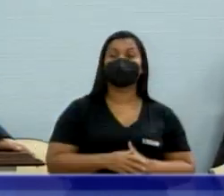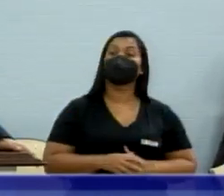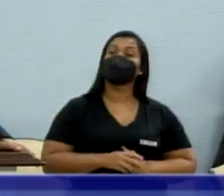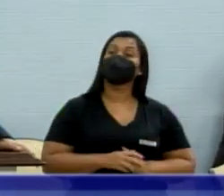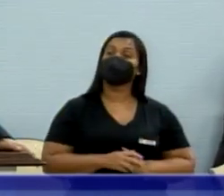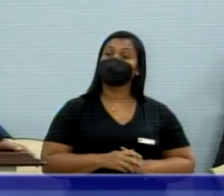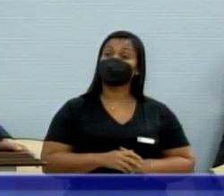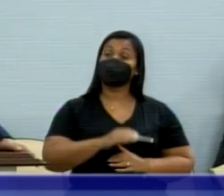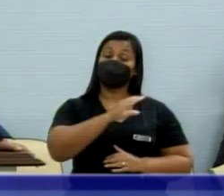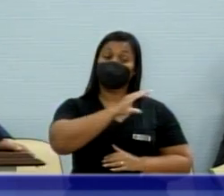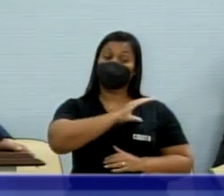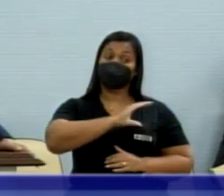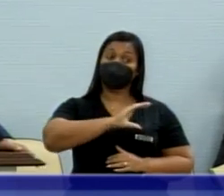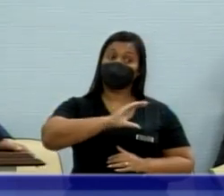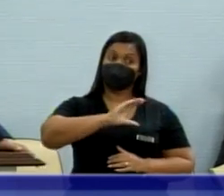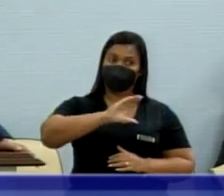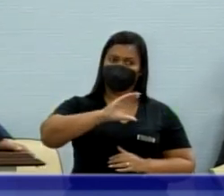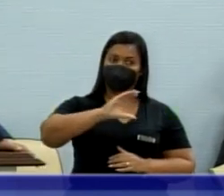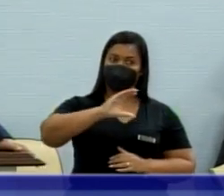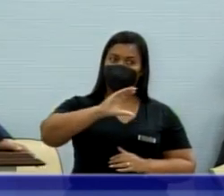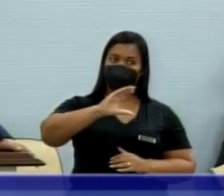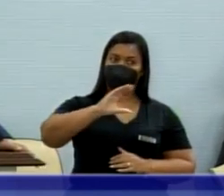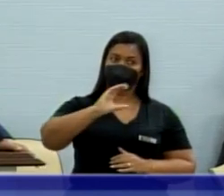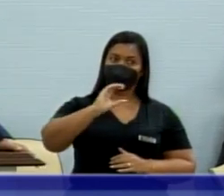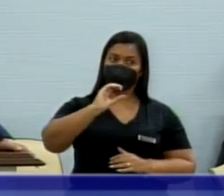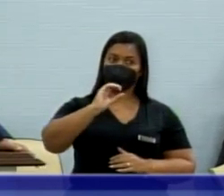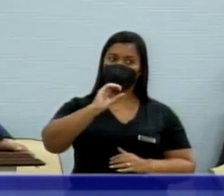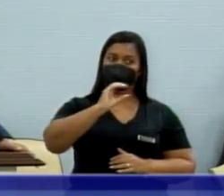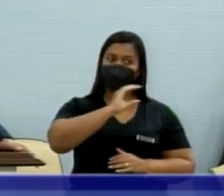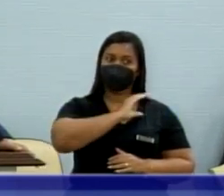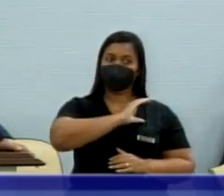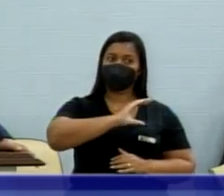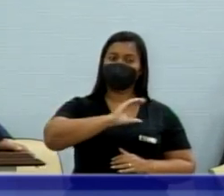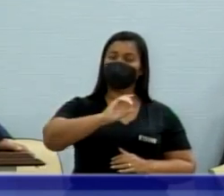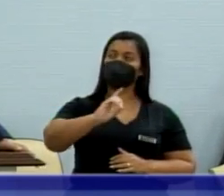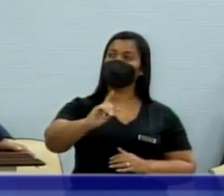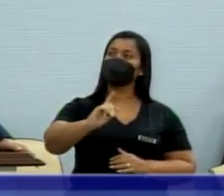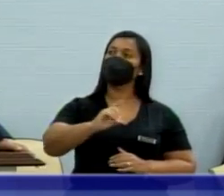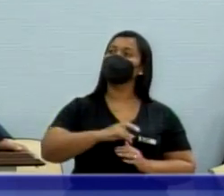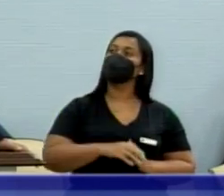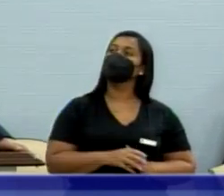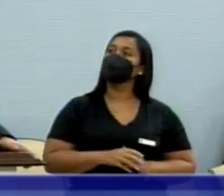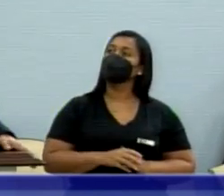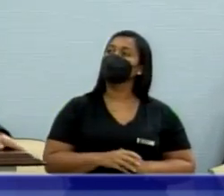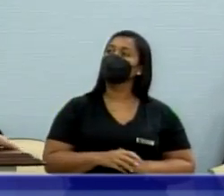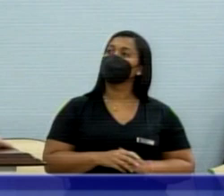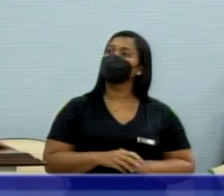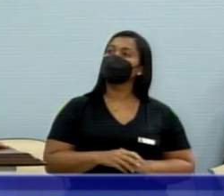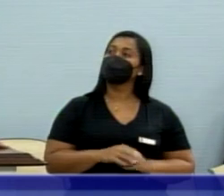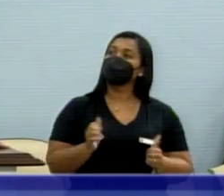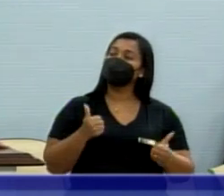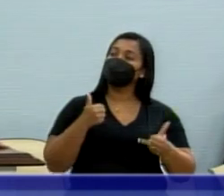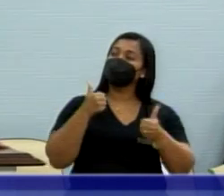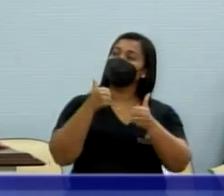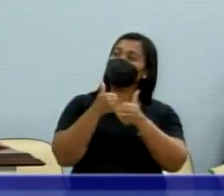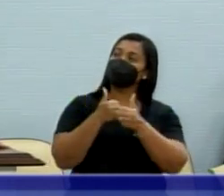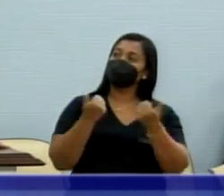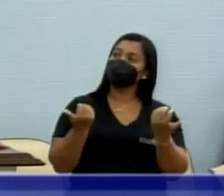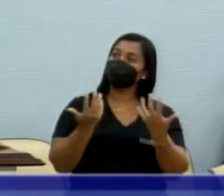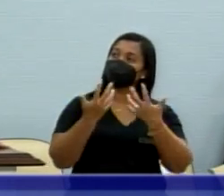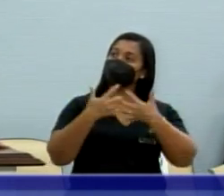governador distrital 4480. Como eu disse, eu tenho bastante aproximação do Rota,